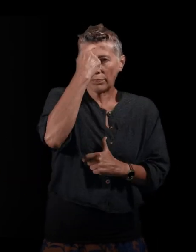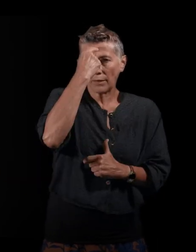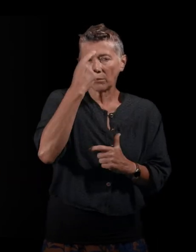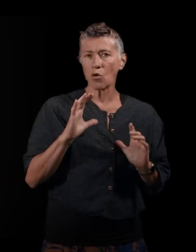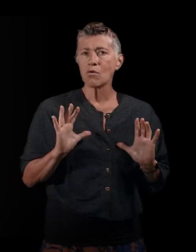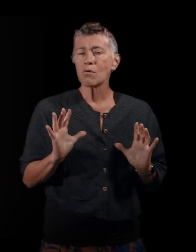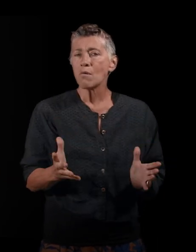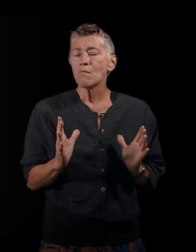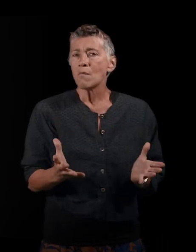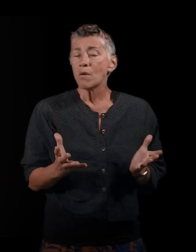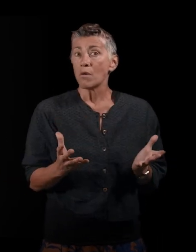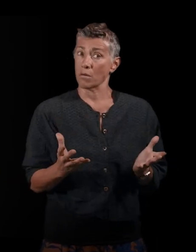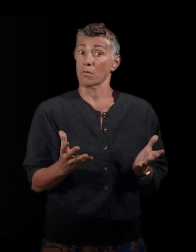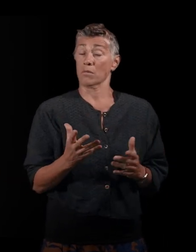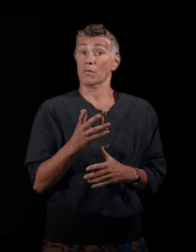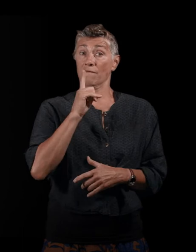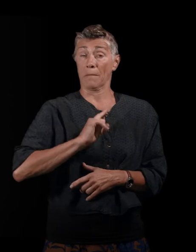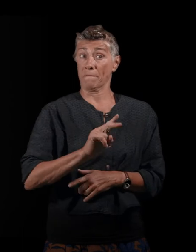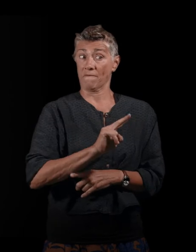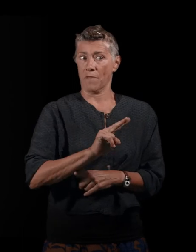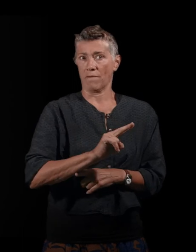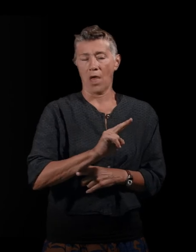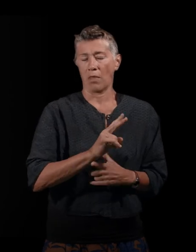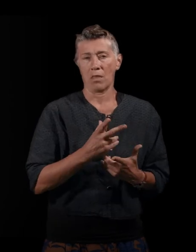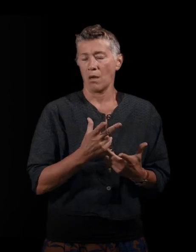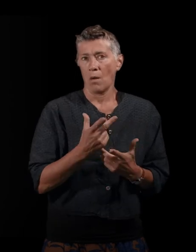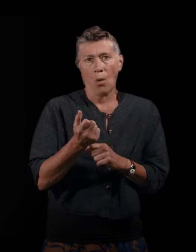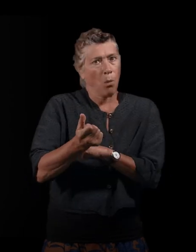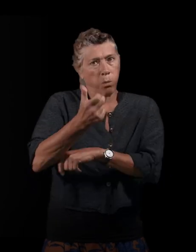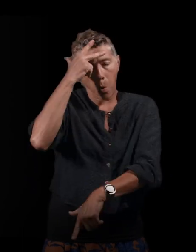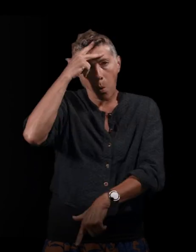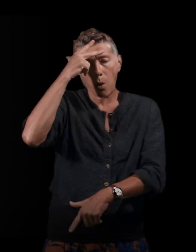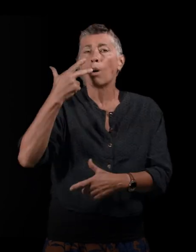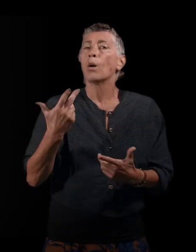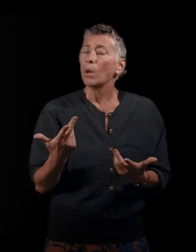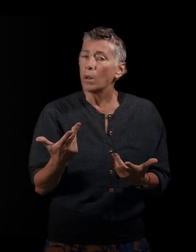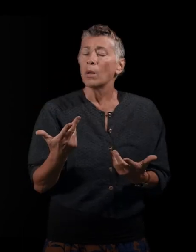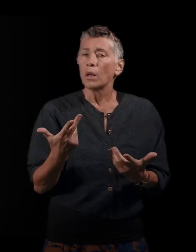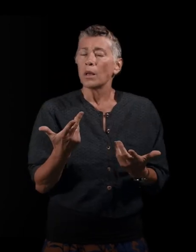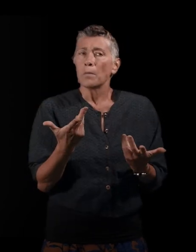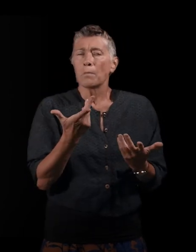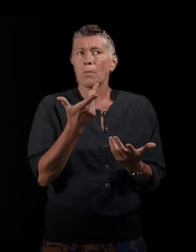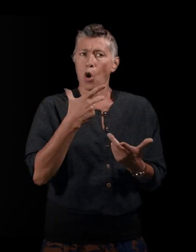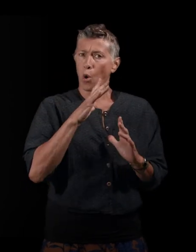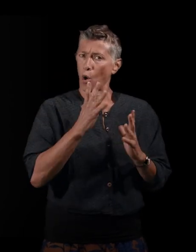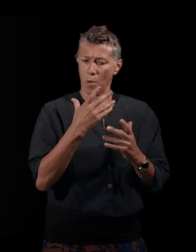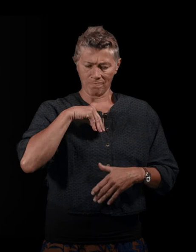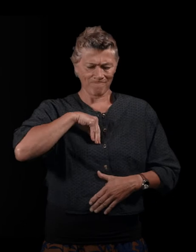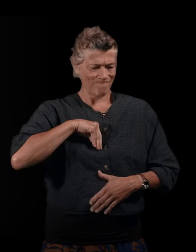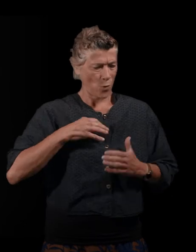va être la cible d'un traumatisme ? Et en quoi l'intimité corporelle, également,